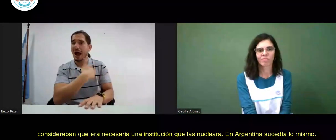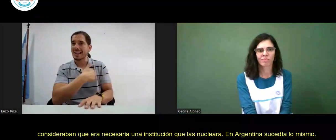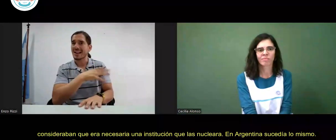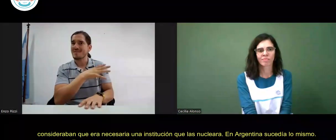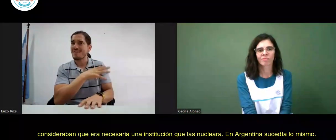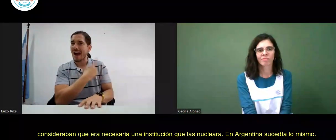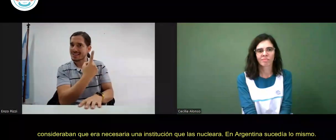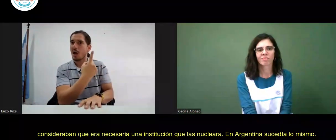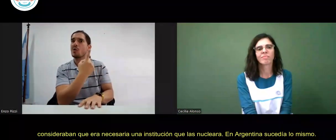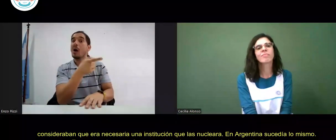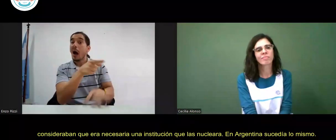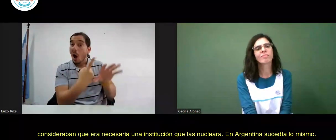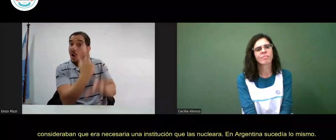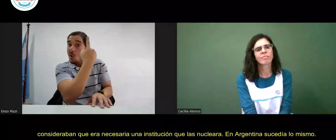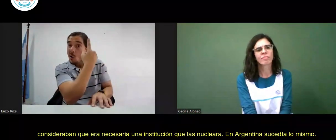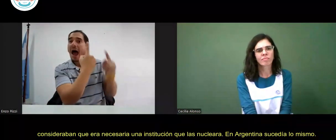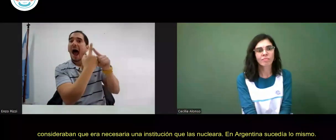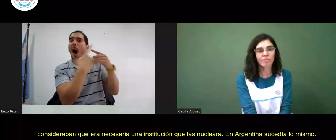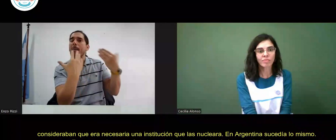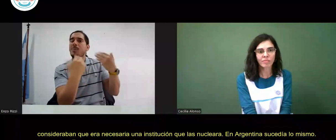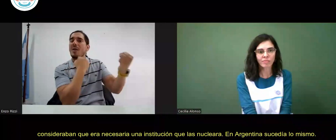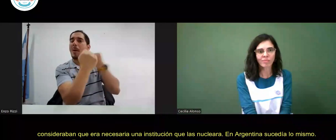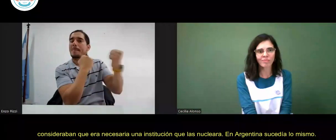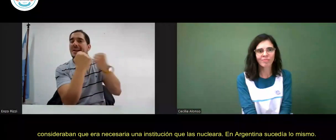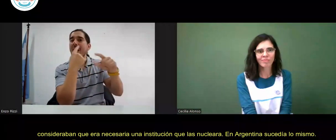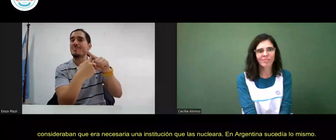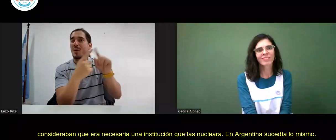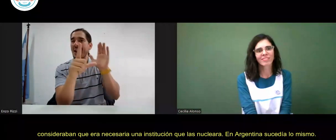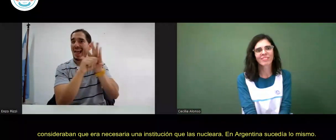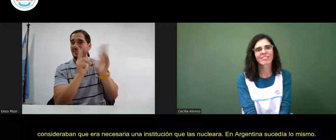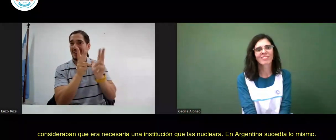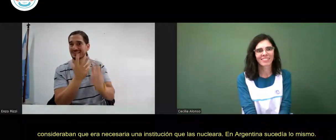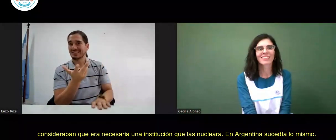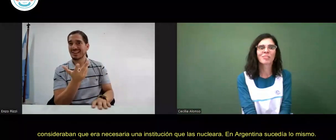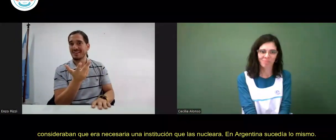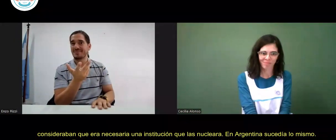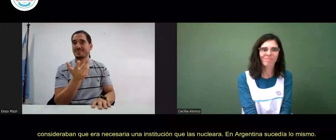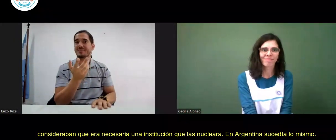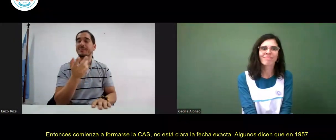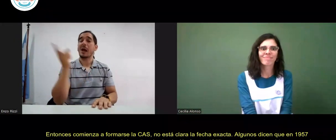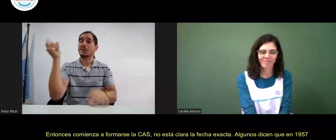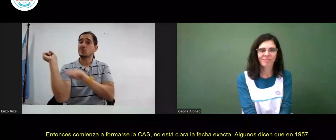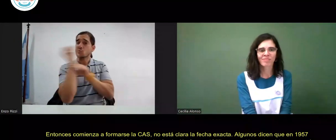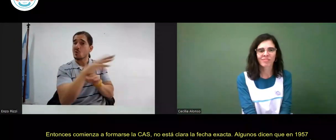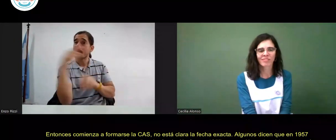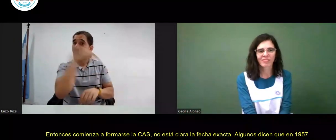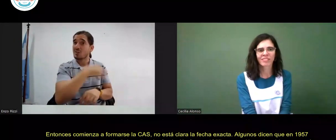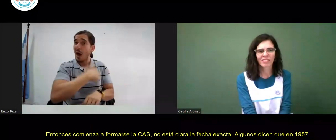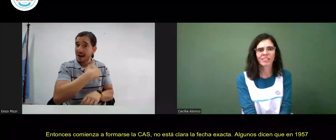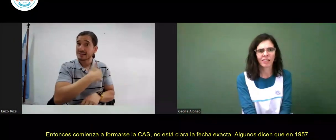mismo era necesario sumar fuerzas en la lucha por la Ley de Lengua de Señas entonces comienza a formarse la CAS